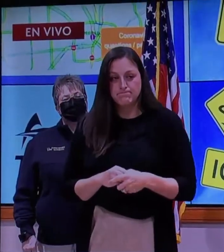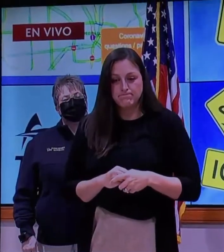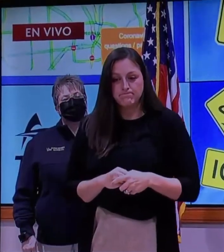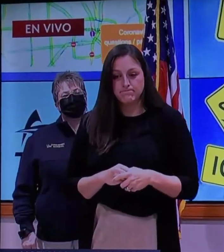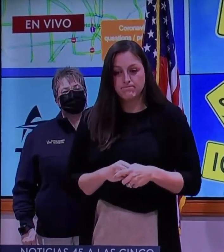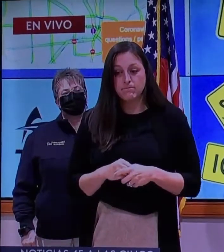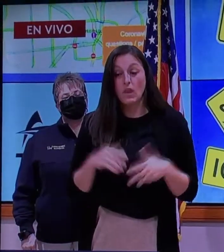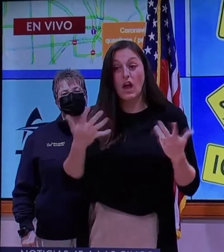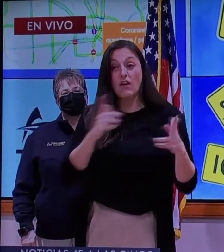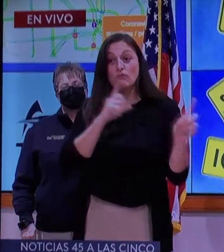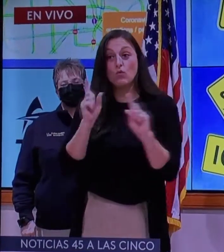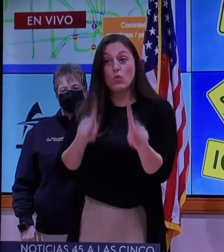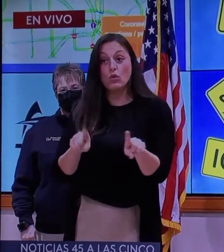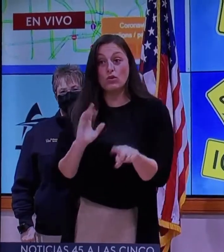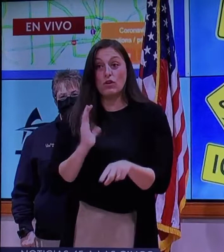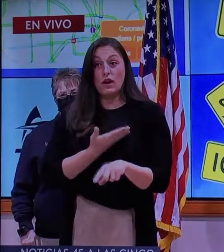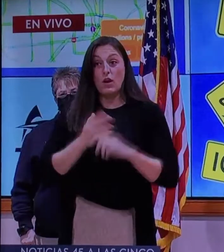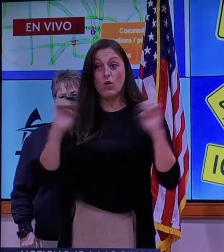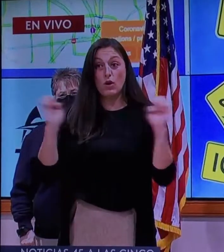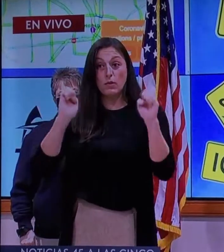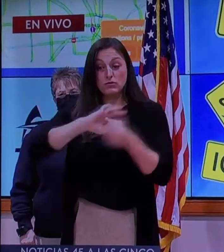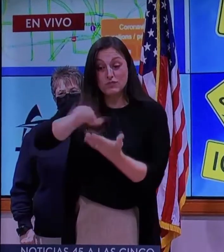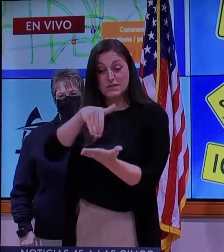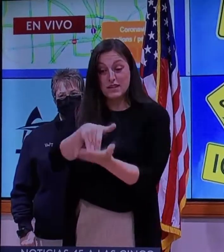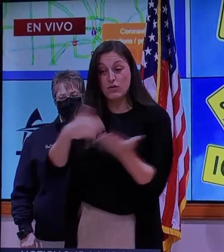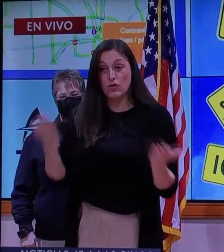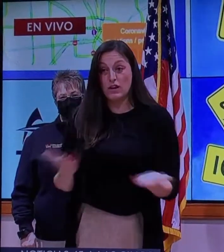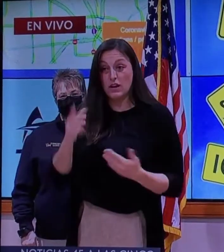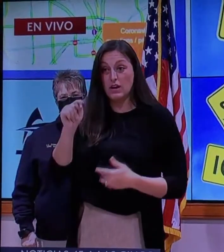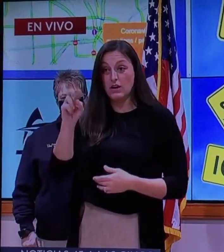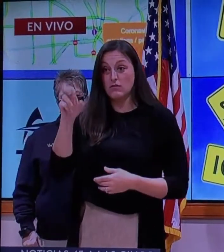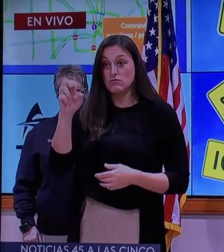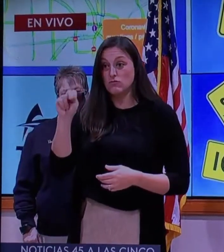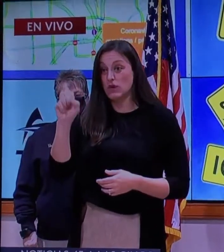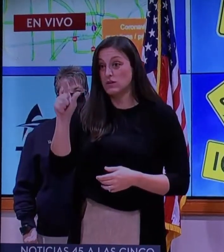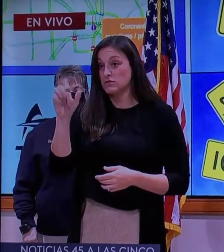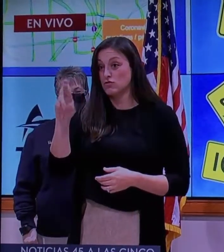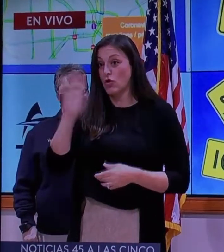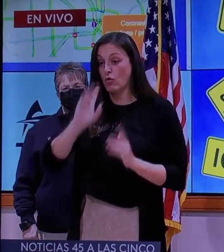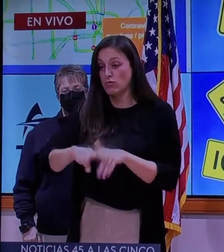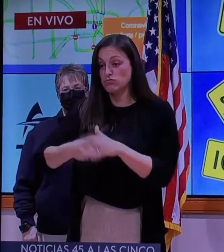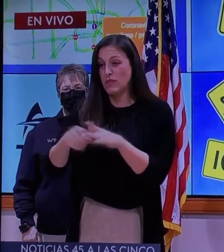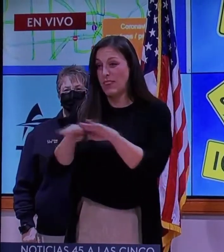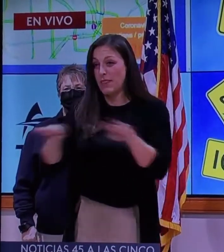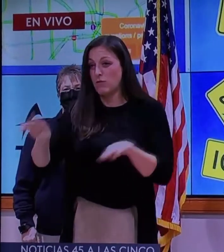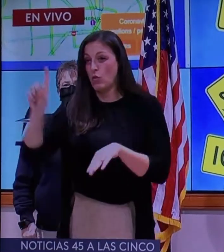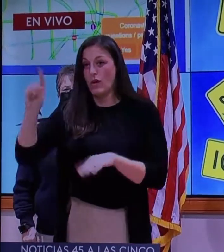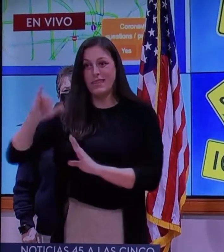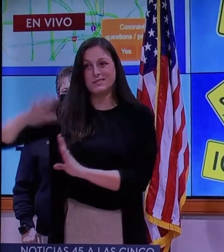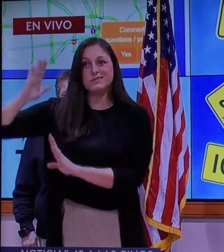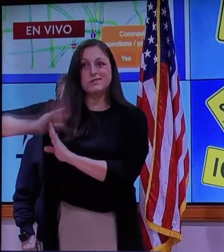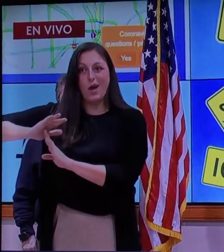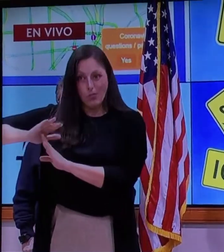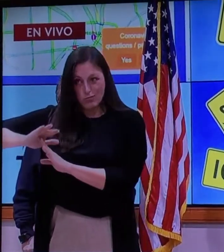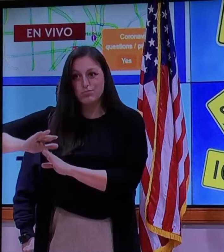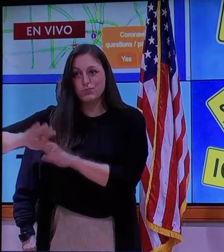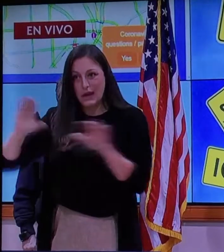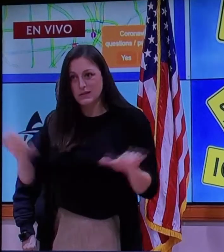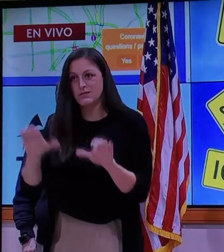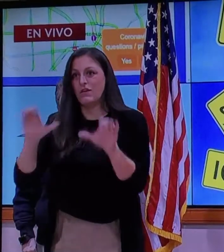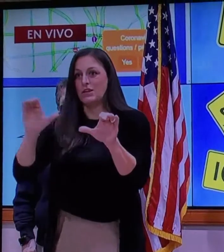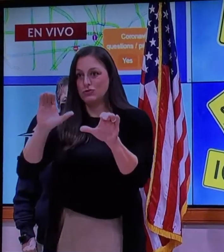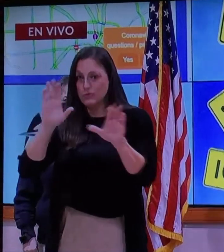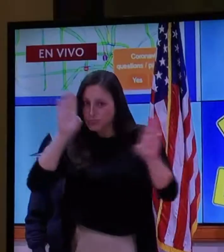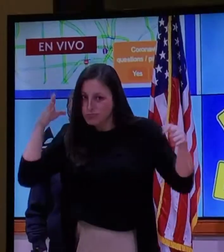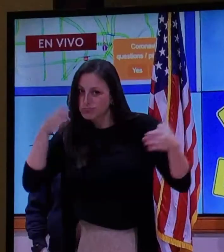El hecho de que las personas se mantengan fuera de los caminos de las carreteras le va a permitir al sistema de transporte y